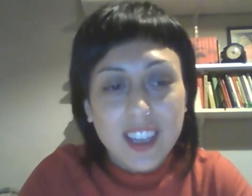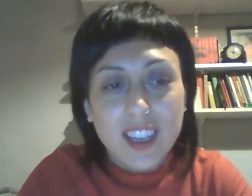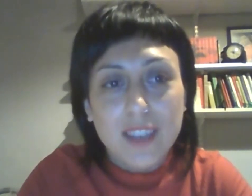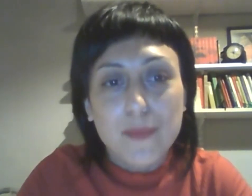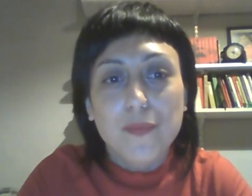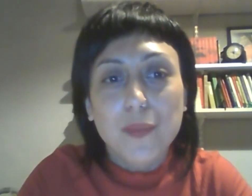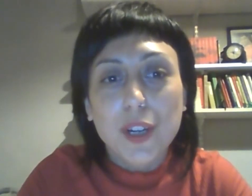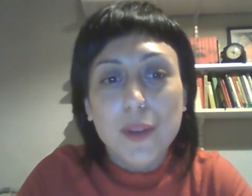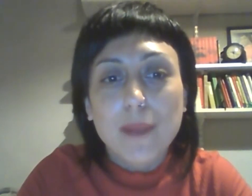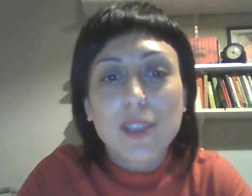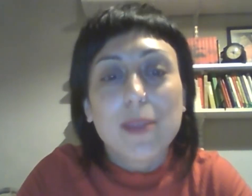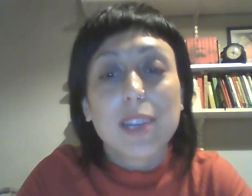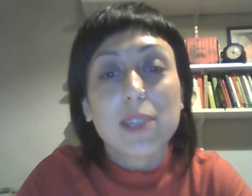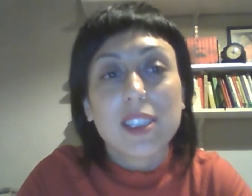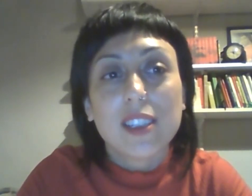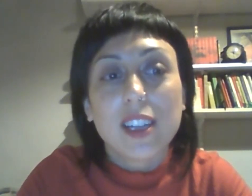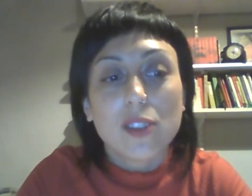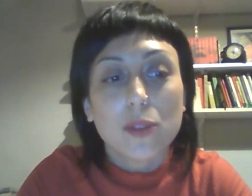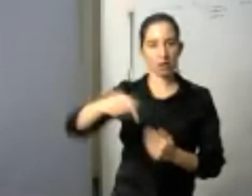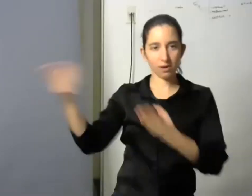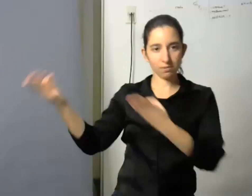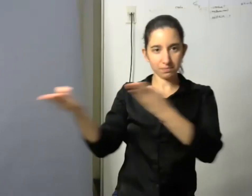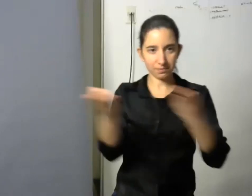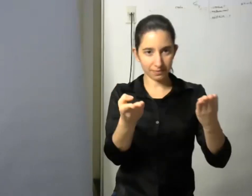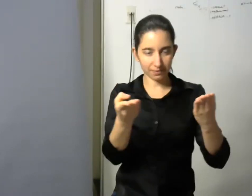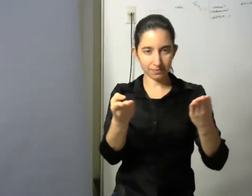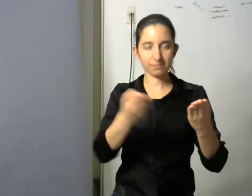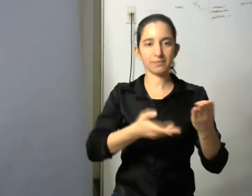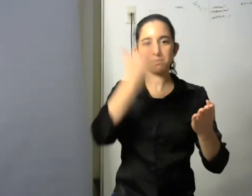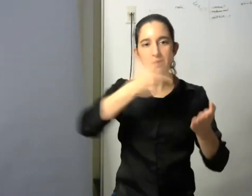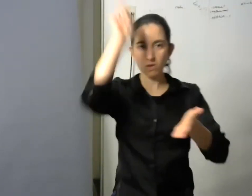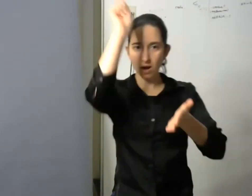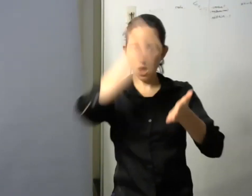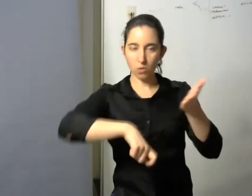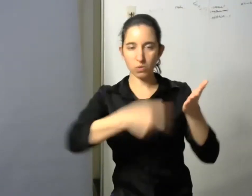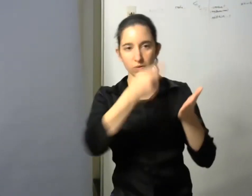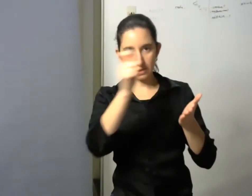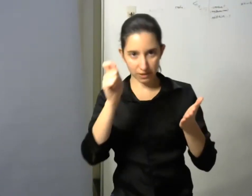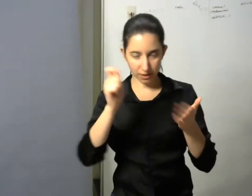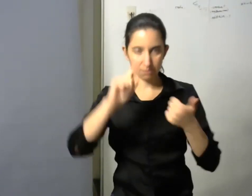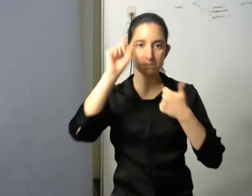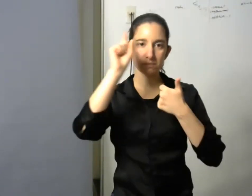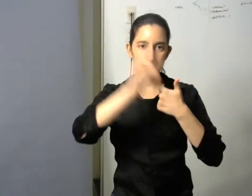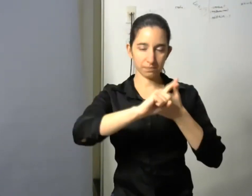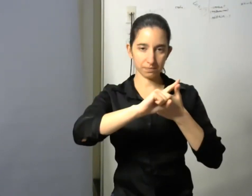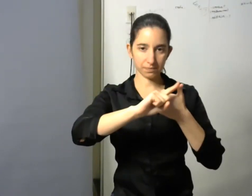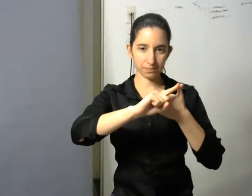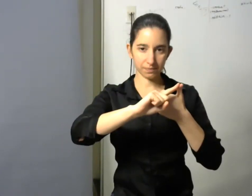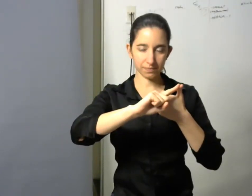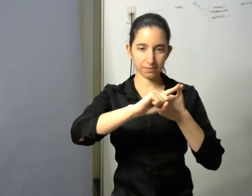Bueno vamos a pasar a presentar a los autores del libro tenemos presentes en esta primera sección a